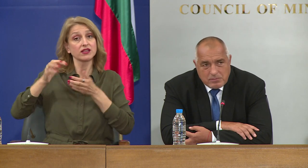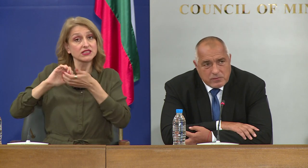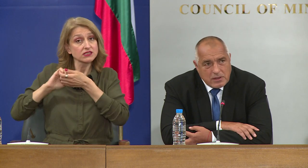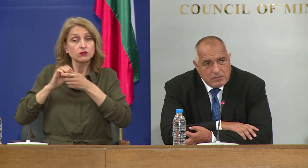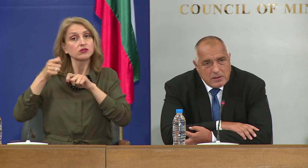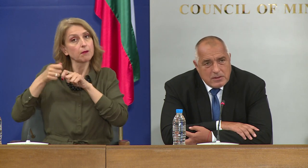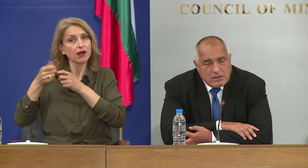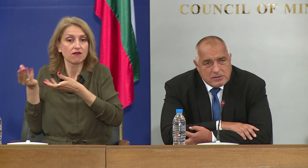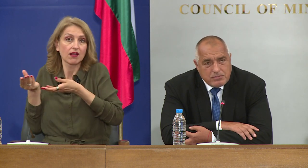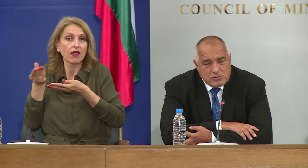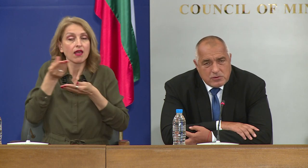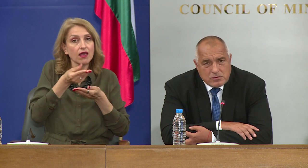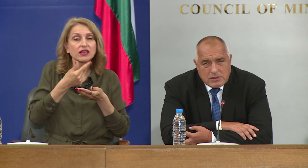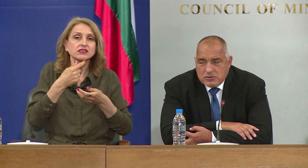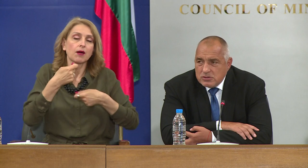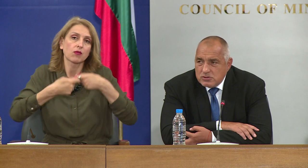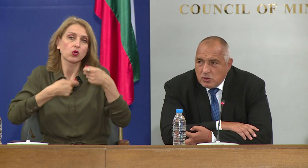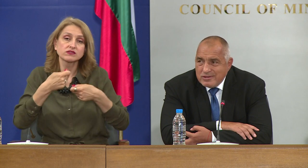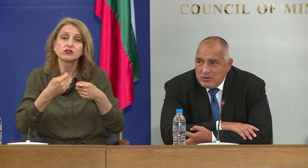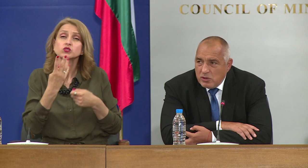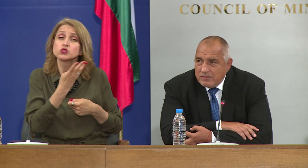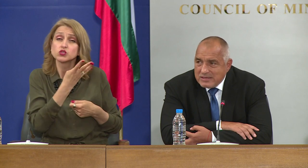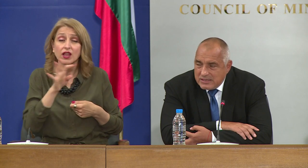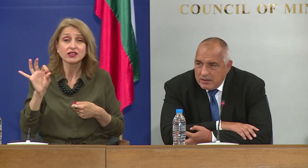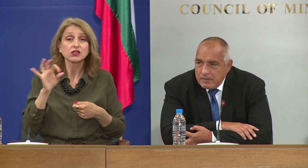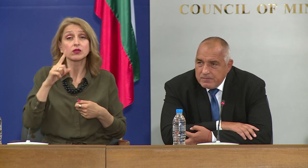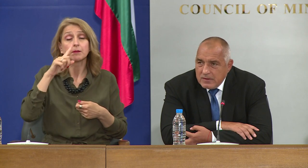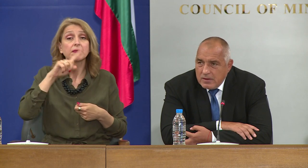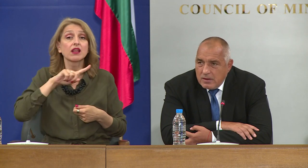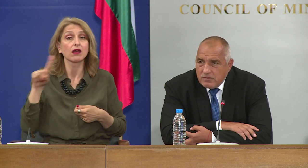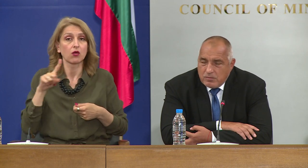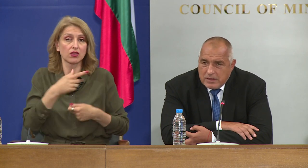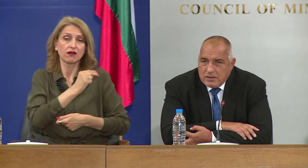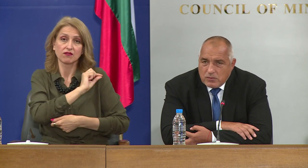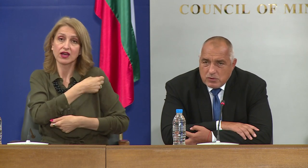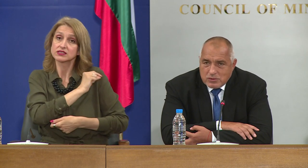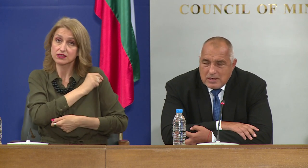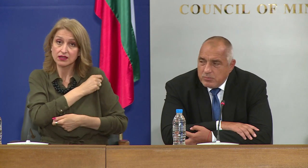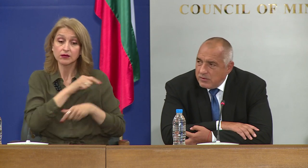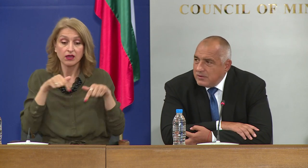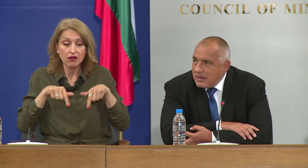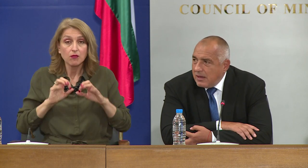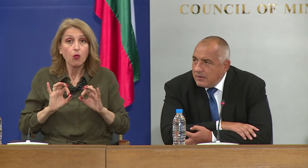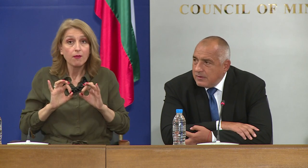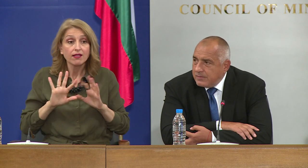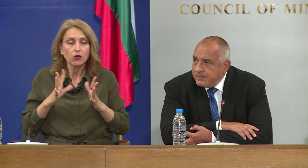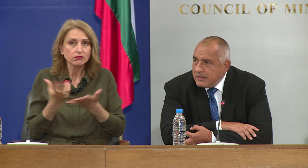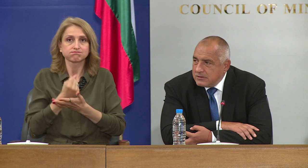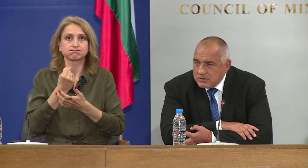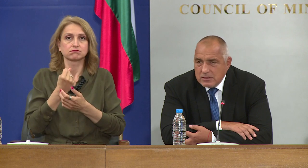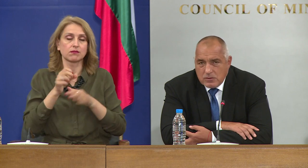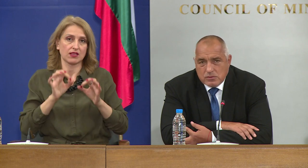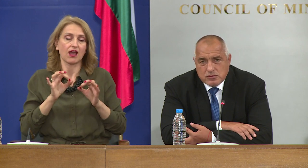милиарди, повтарям, за производство на над 400 милиона вакцини, в момента, в който се появи такава.